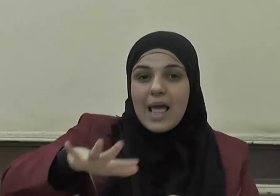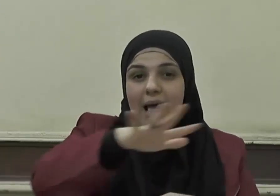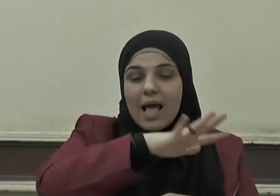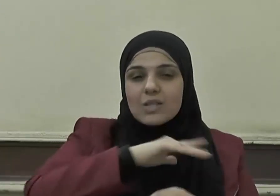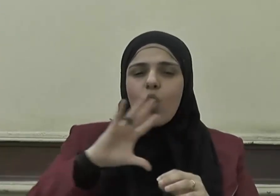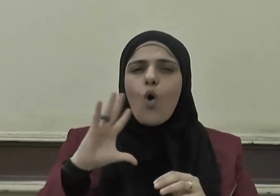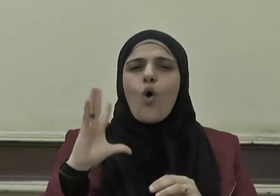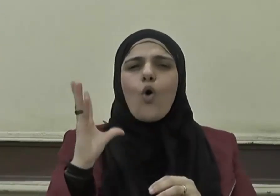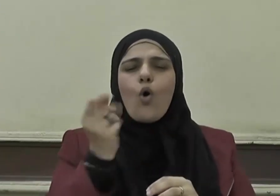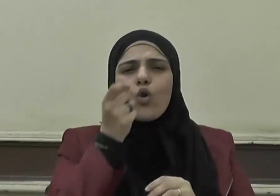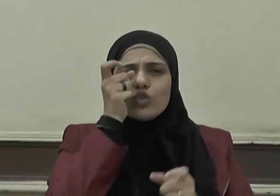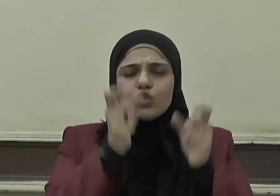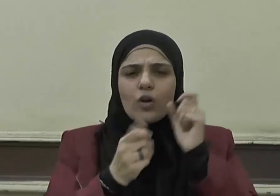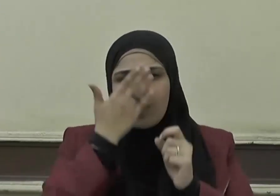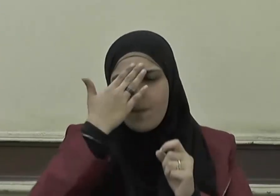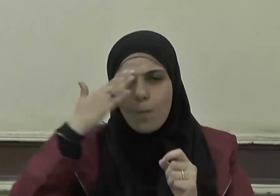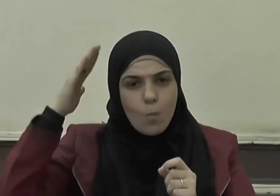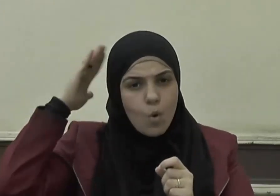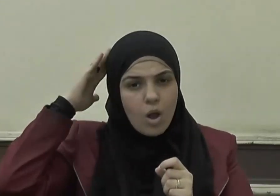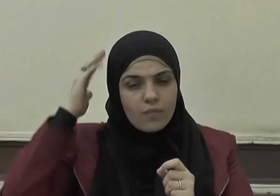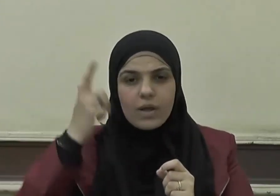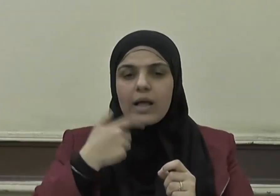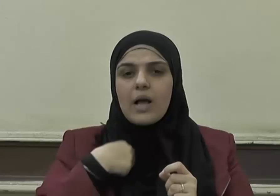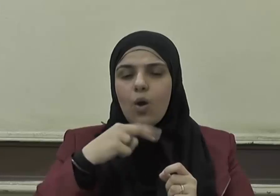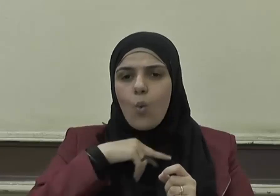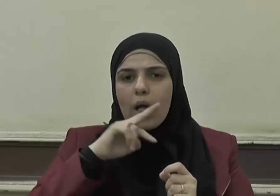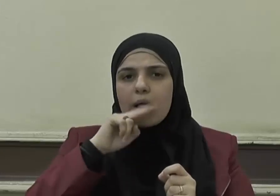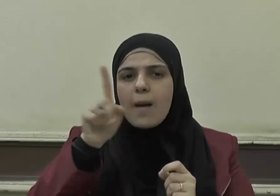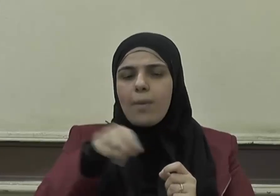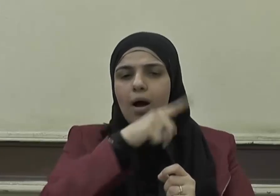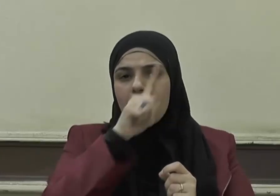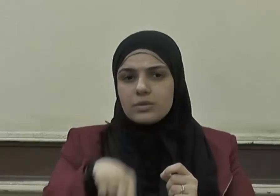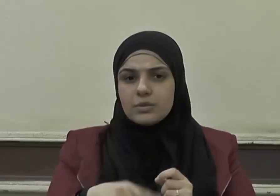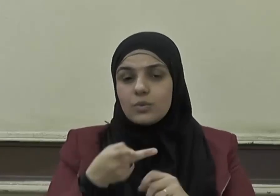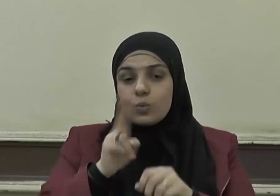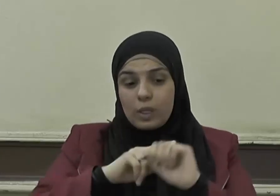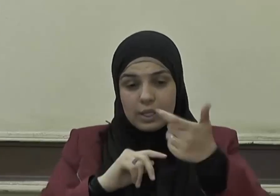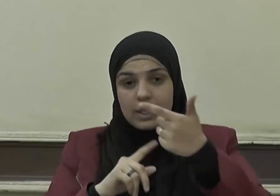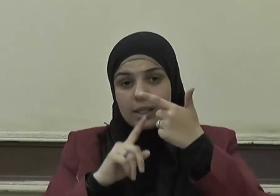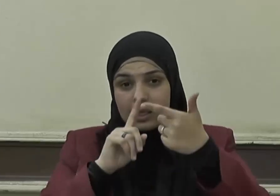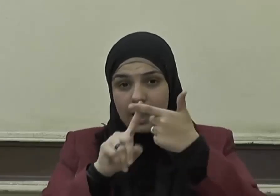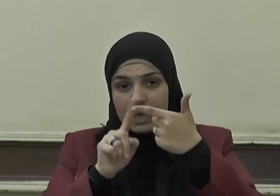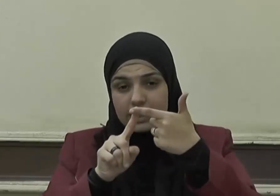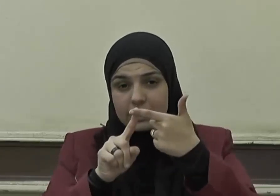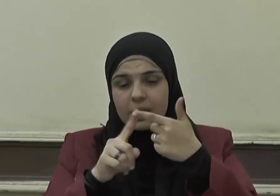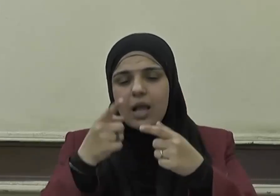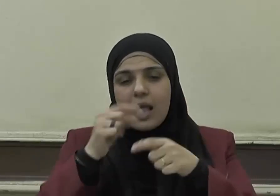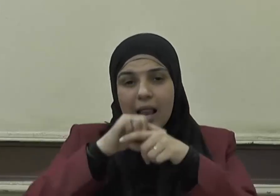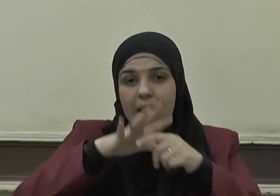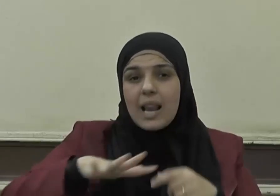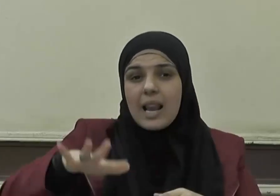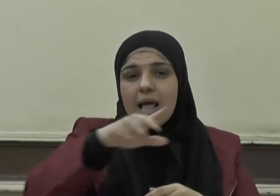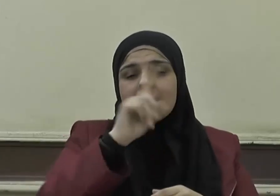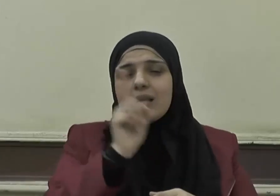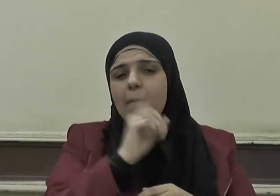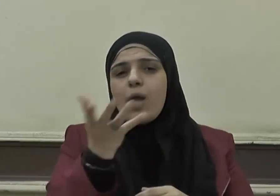منافق عليم اللسان وثاني هما الذين لم يأخذوا